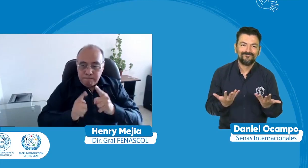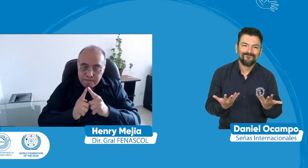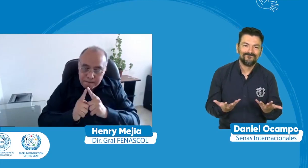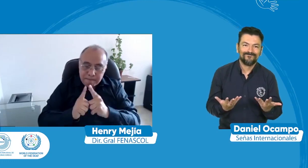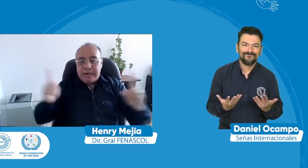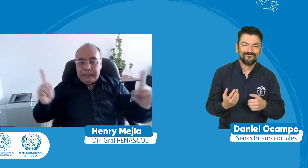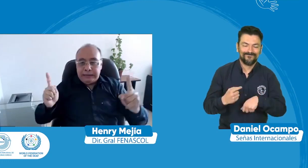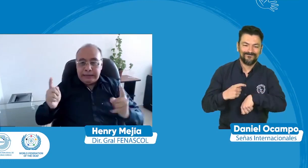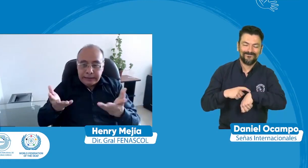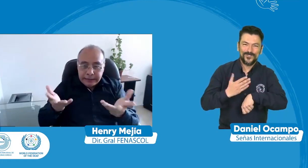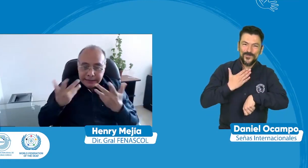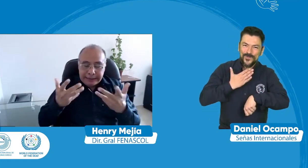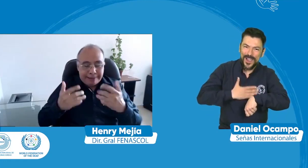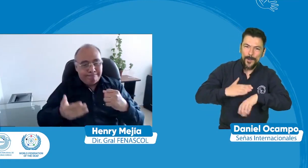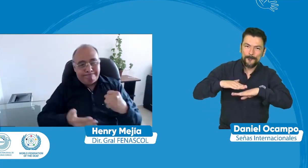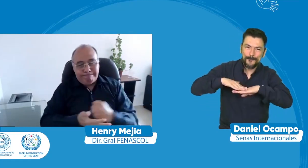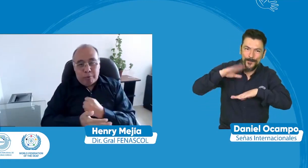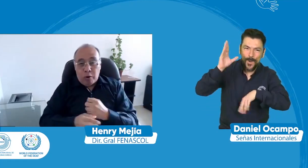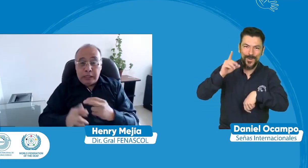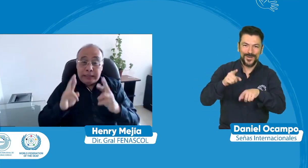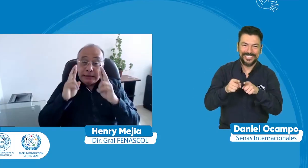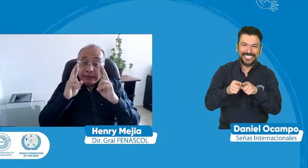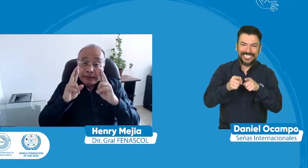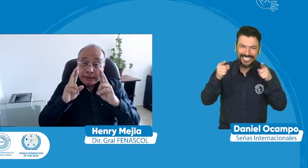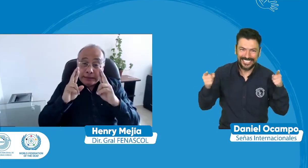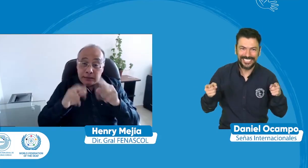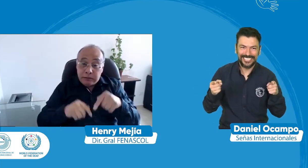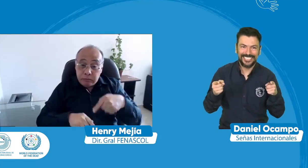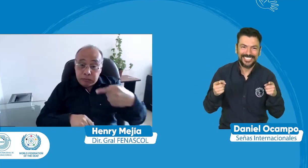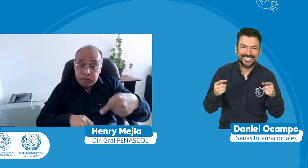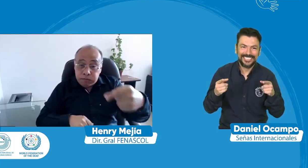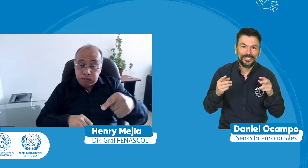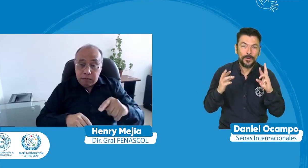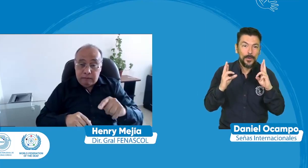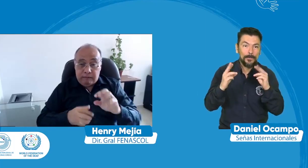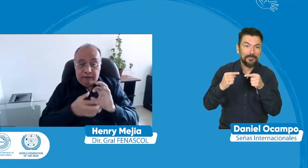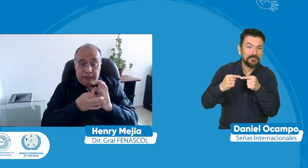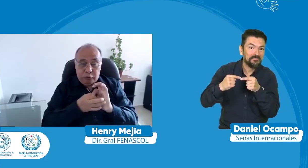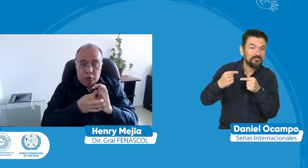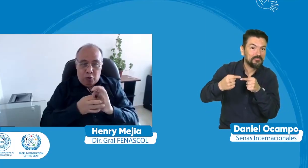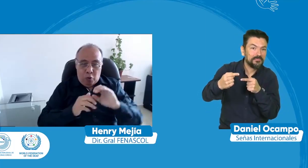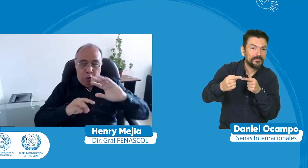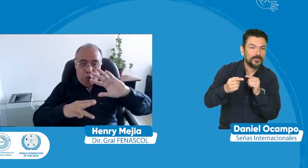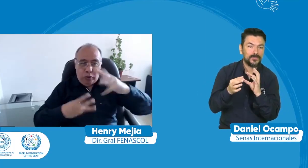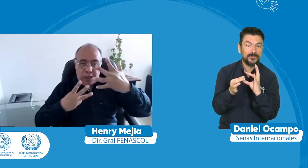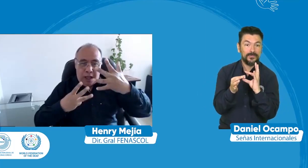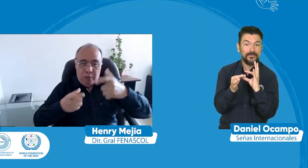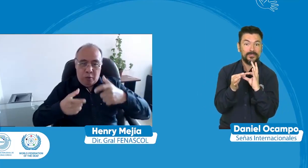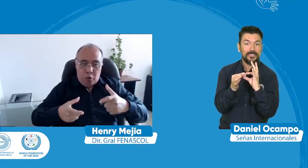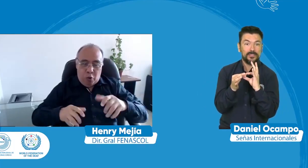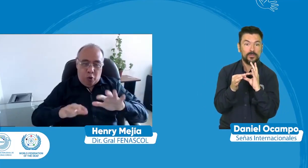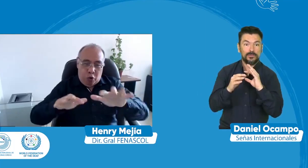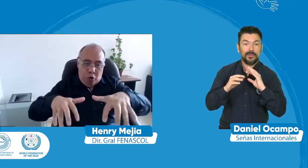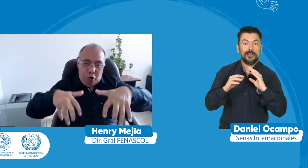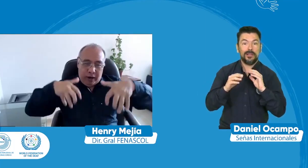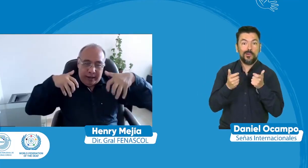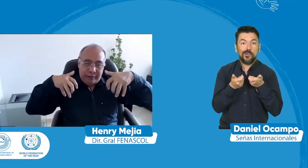el tiempo siempre es un factor que nos gustaría que nos diera más información pero bueno penascol en el